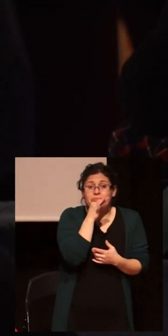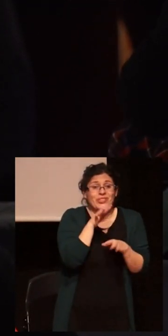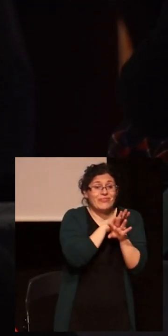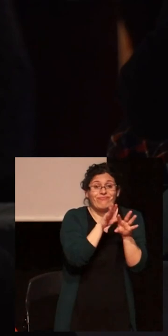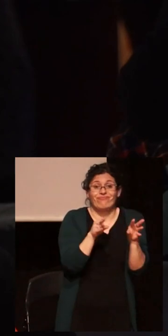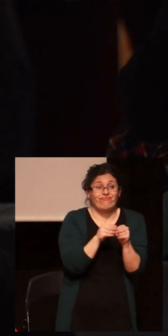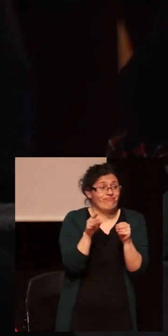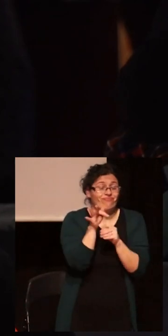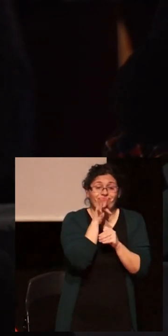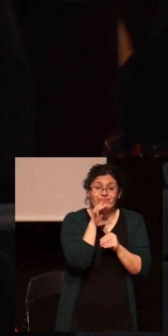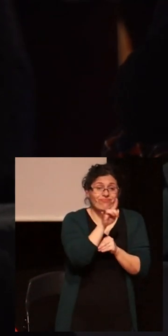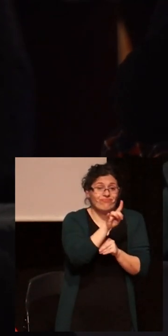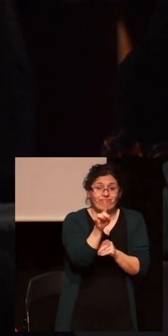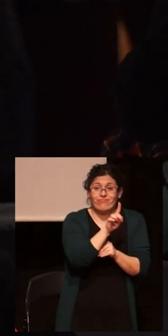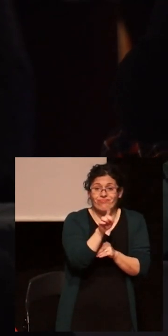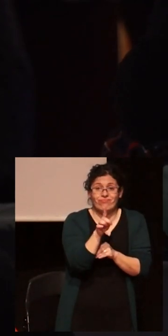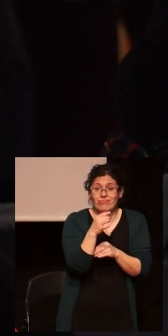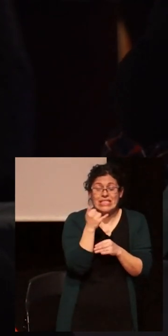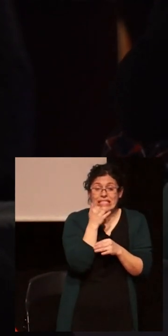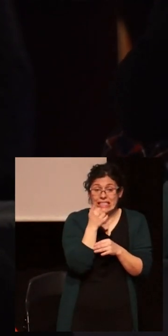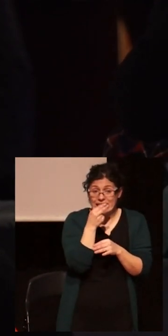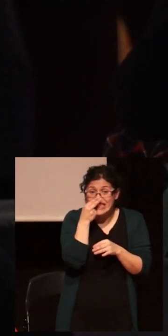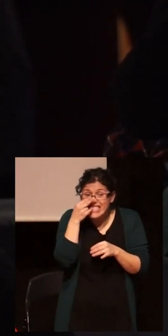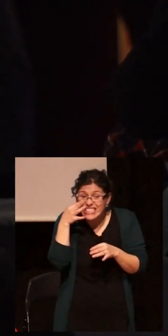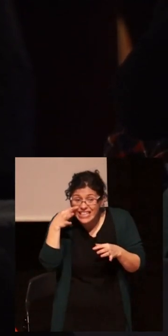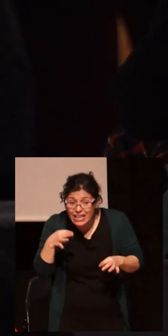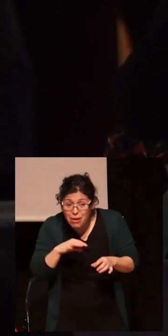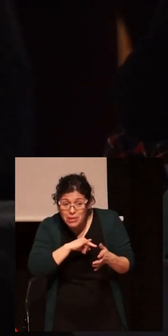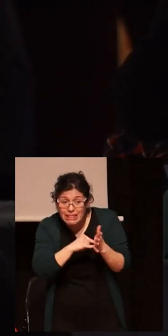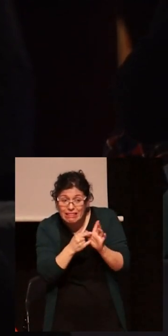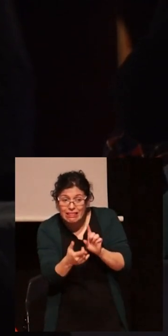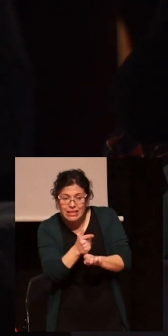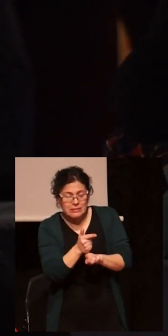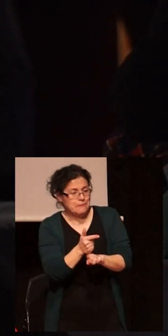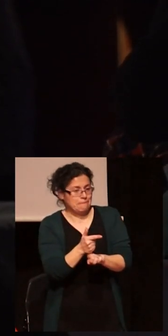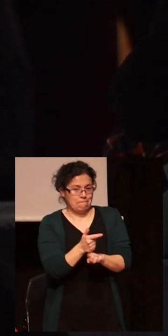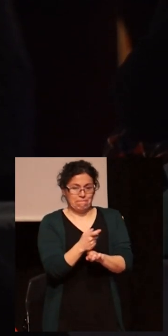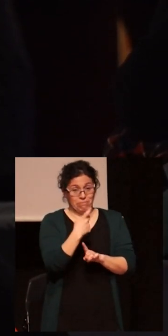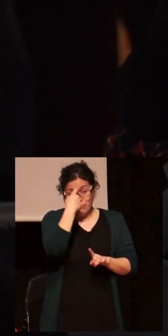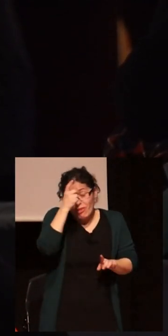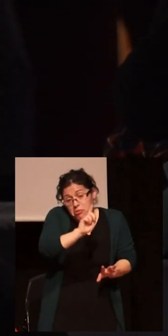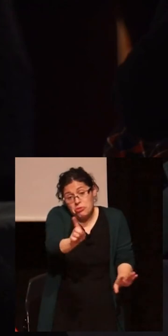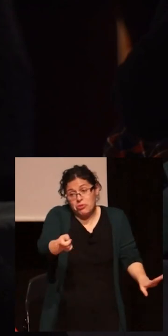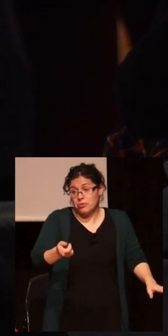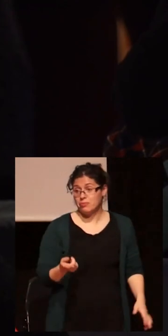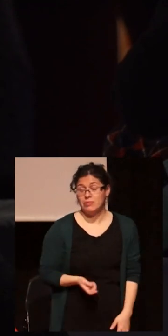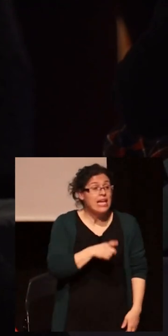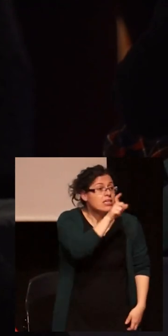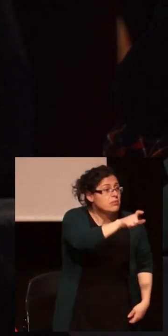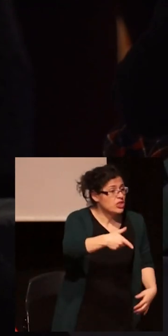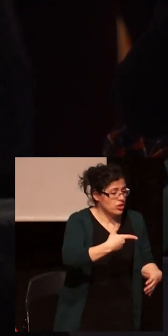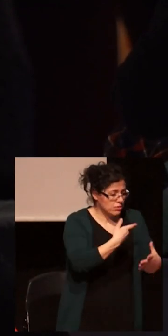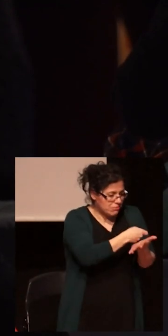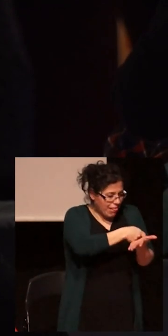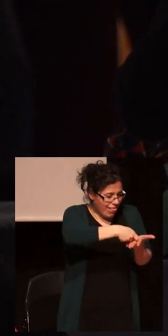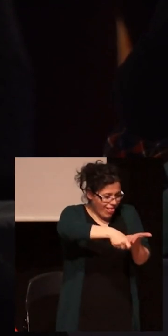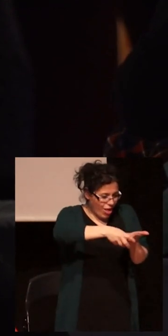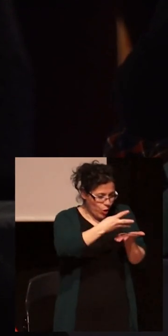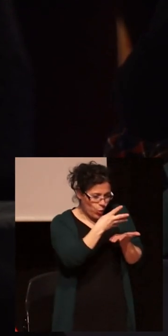y que seguramente no interesa que resolvamos. La gente no puede seguir viviendo con 400 euros, porque eso no se llama vivir.